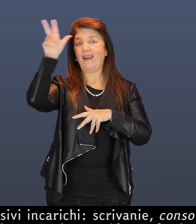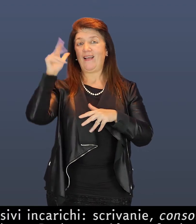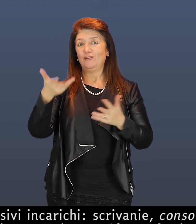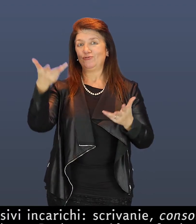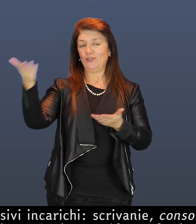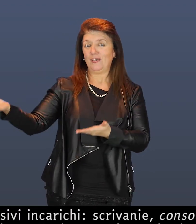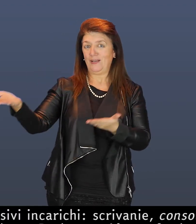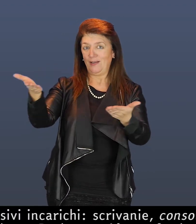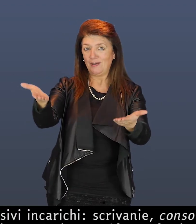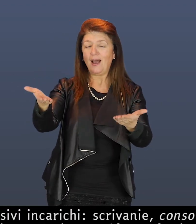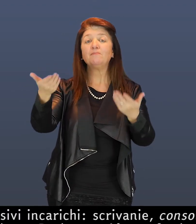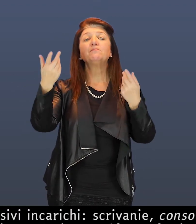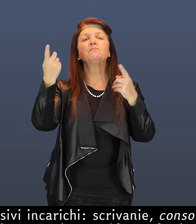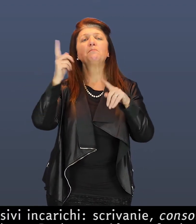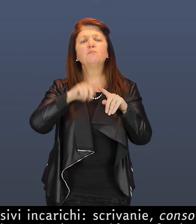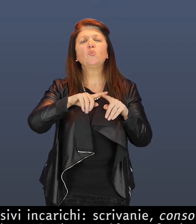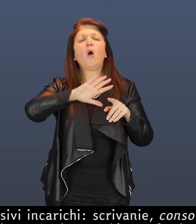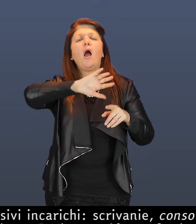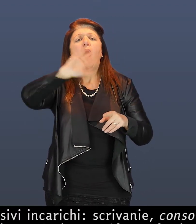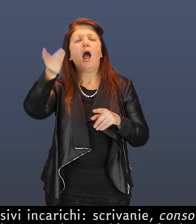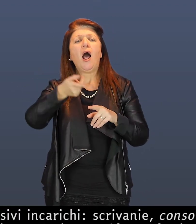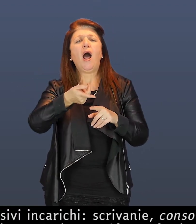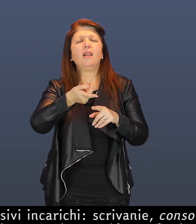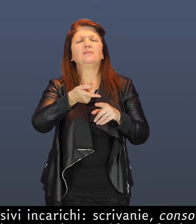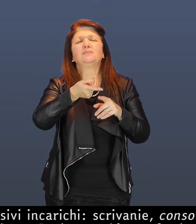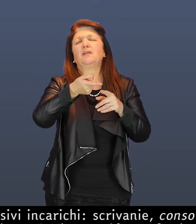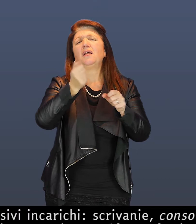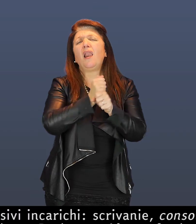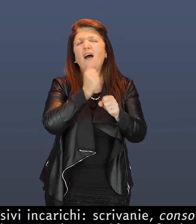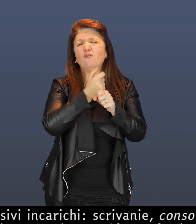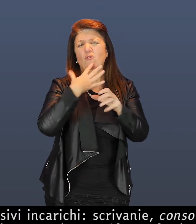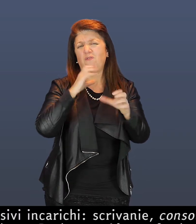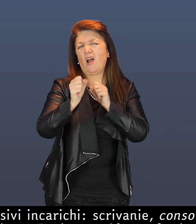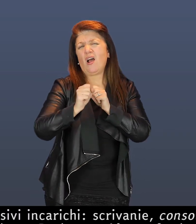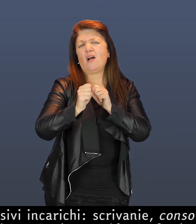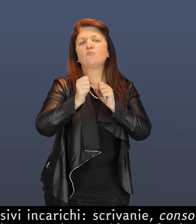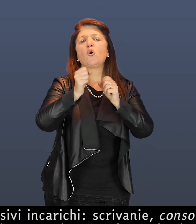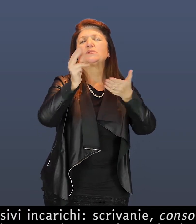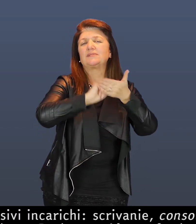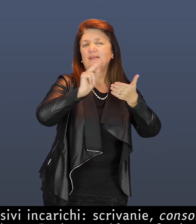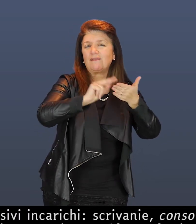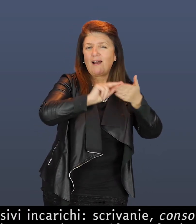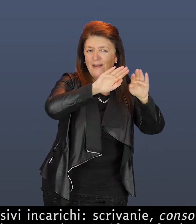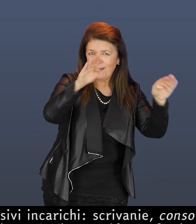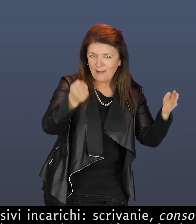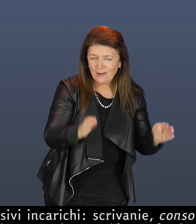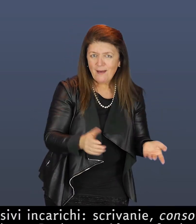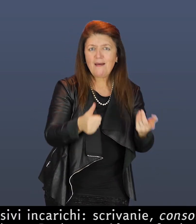Molti successivi incarichi scrivanie, console, scansie per Palazzo Reale e